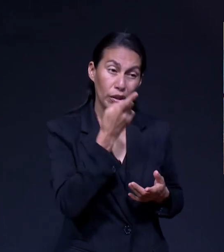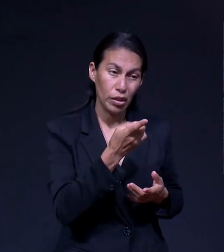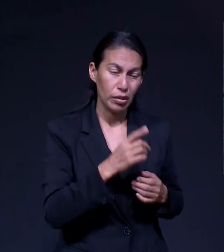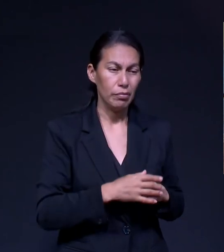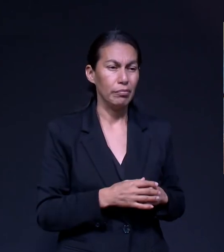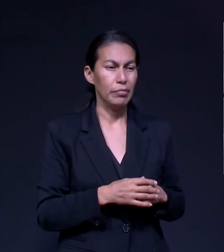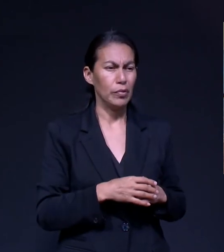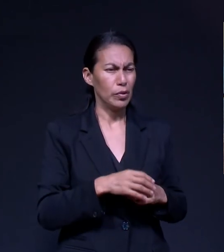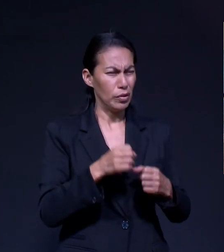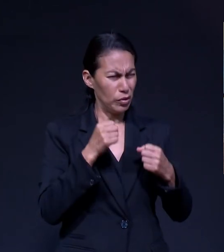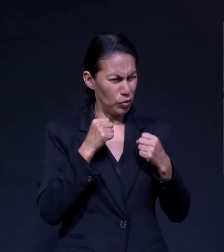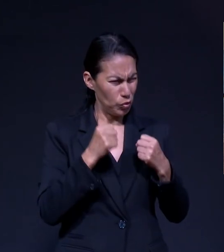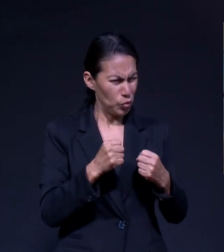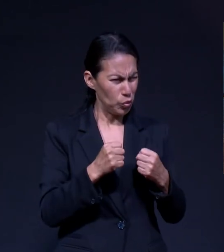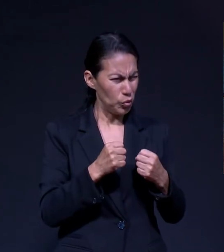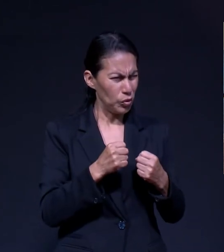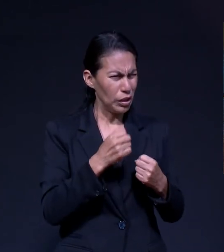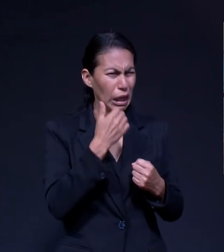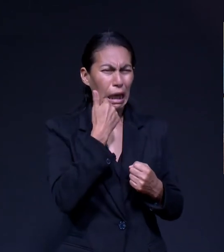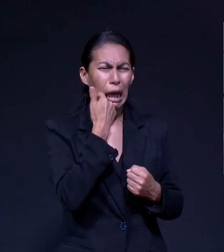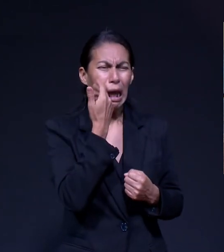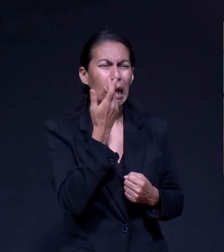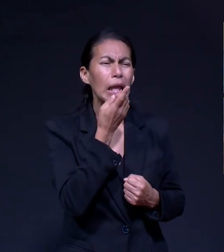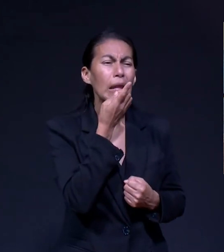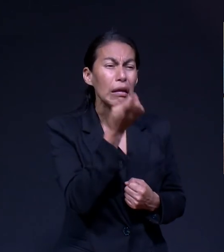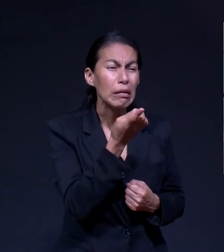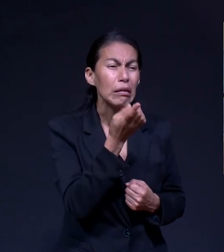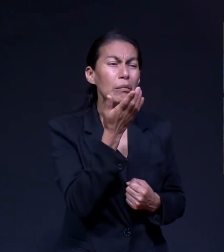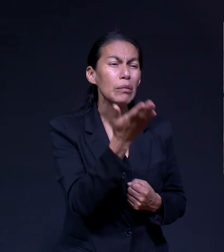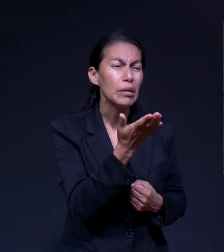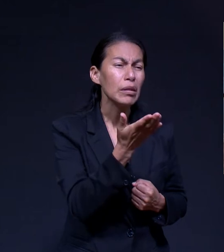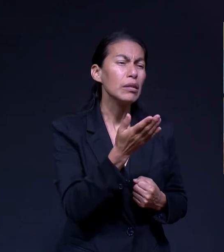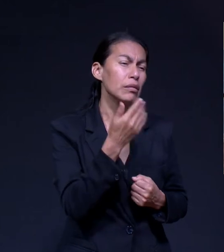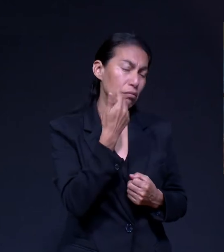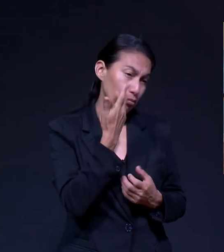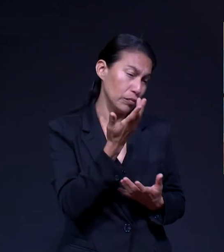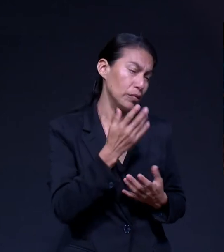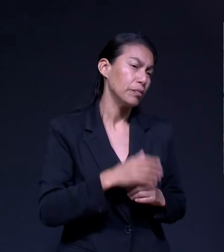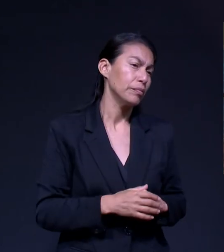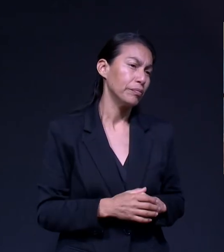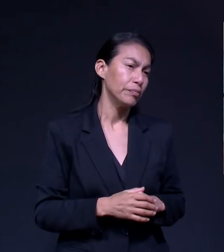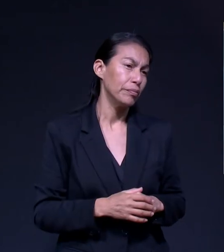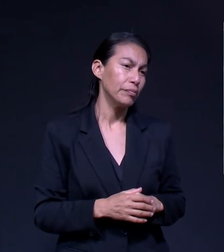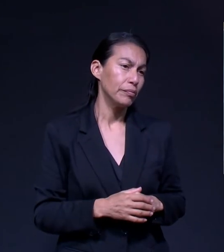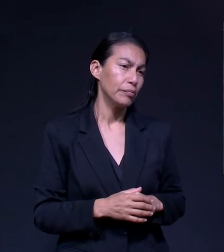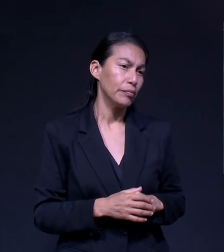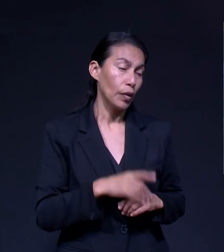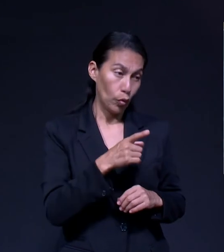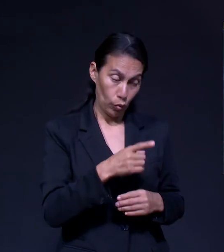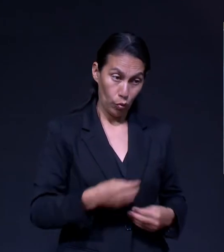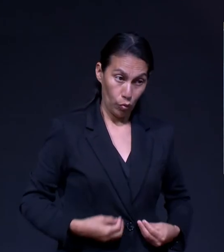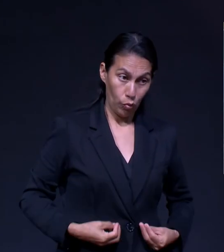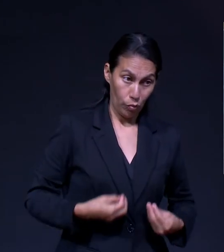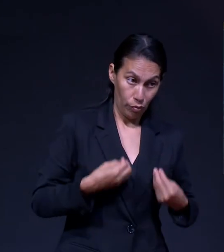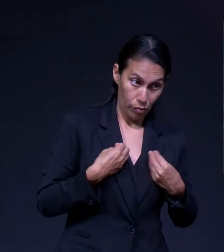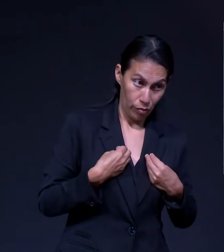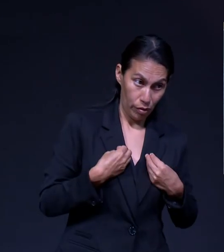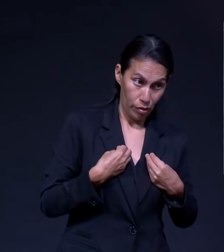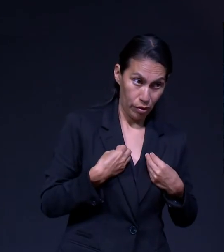que tener Con seguridad Qué es lo que quieres Realmente en la vida Qué es lo que quieres Para que tu vida Llegue a